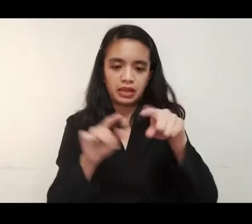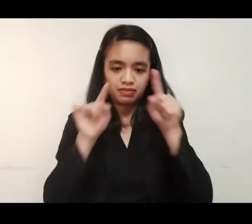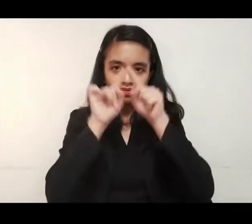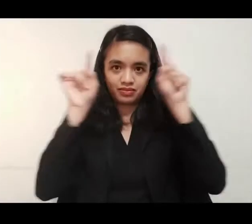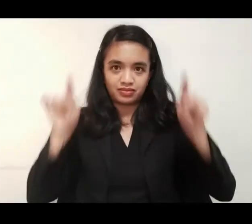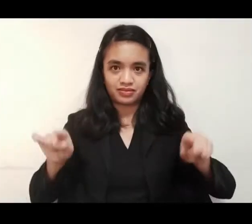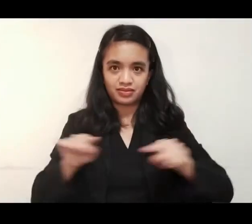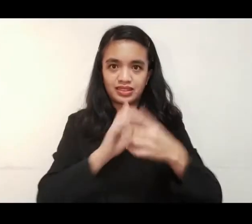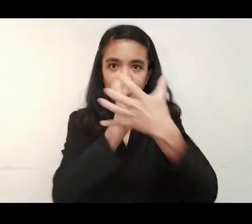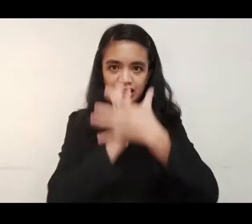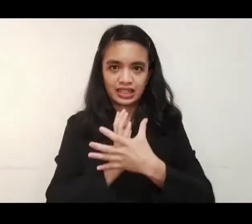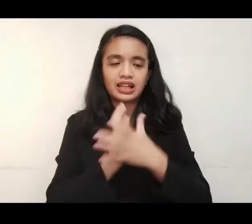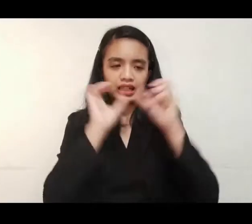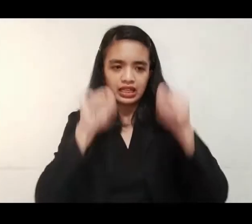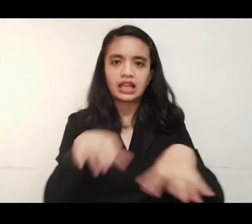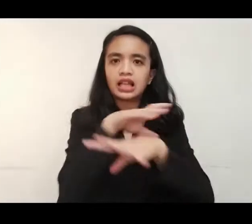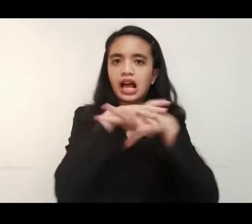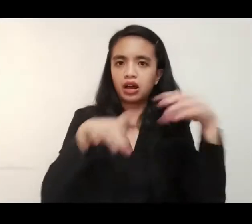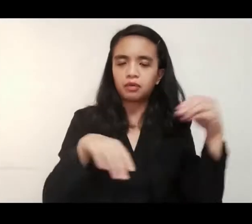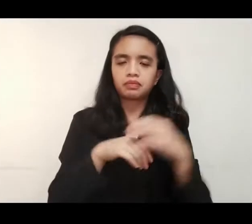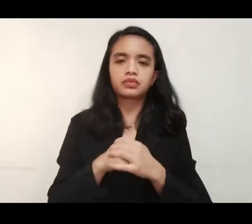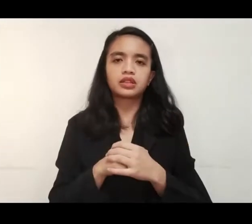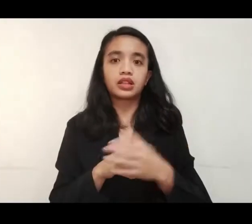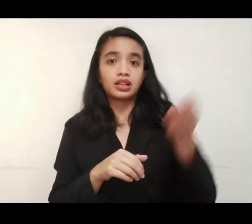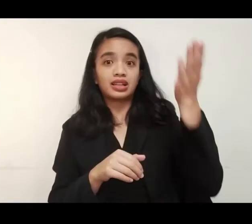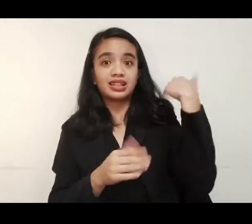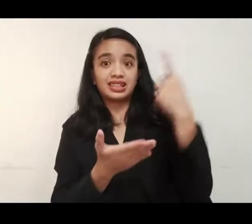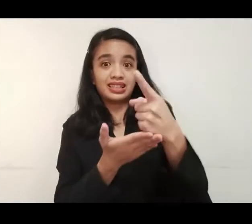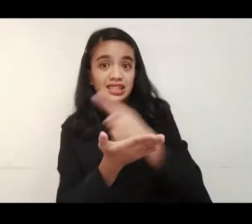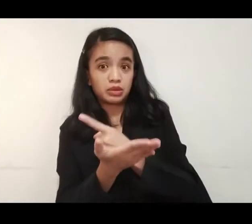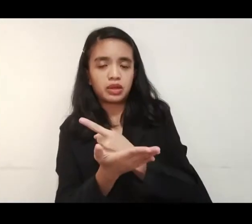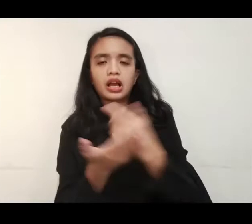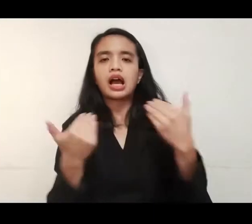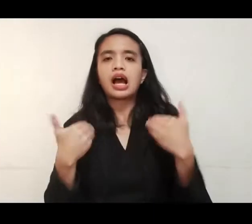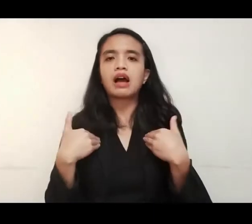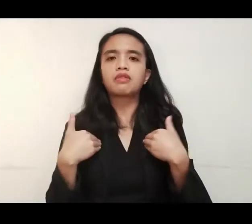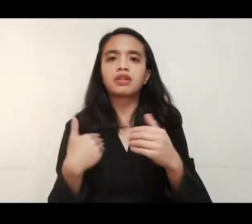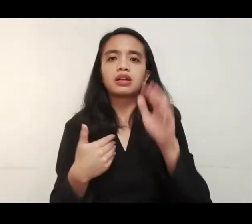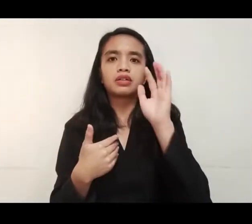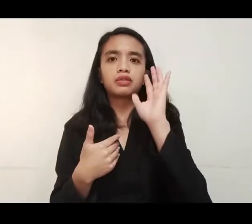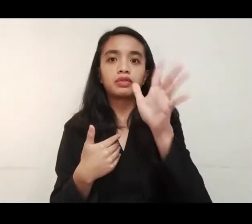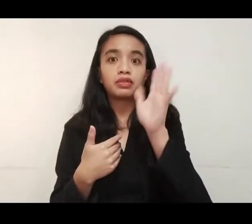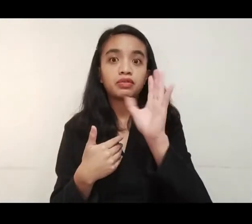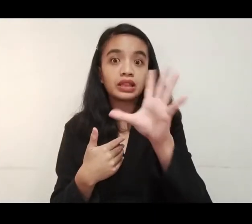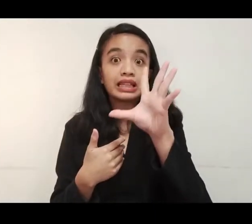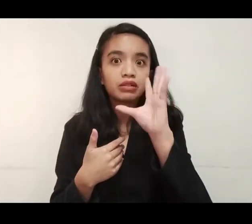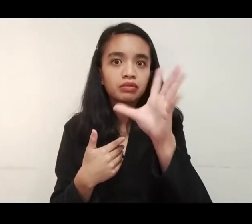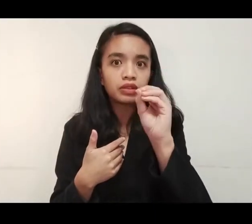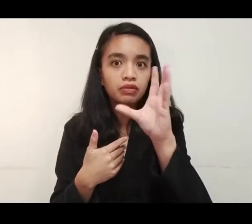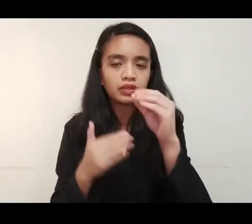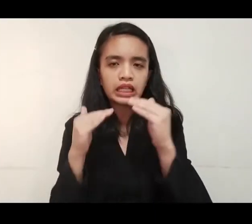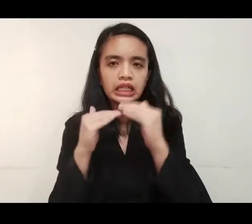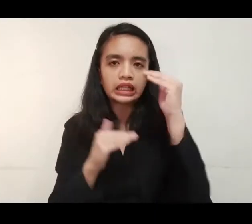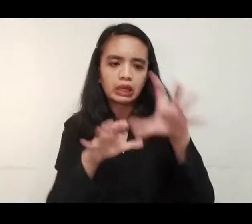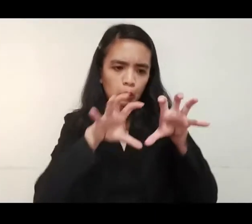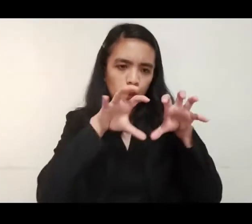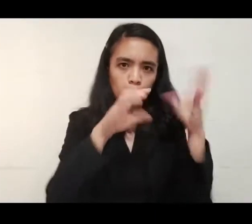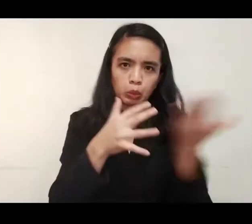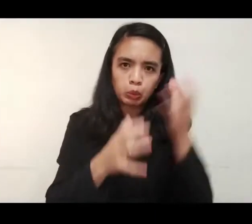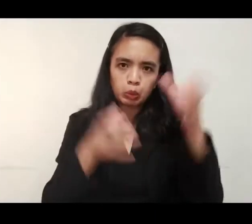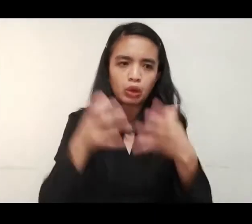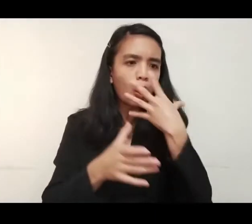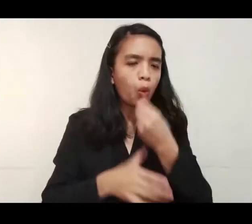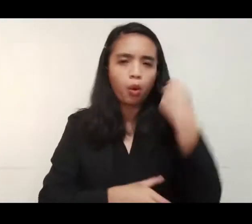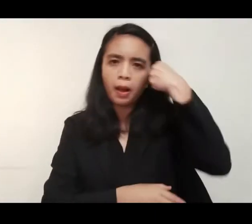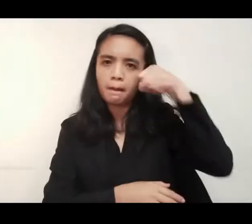pass ka ma'am para makalabas ka. Simula noong nakaraang linggo, mahigit limampu na ang nasampahan ng kaso ng PNP na